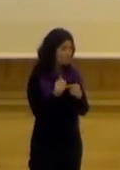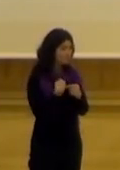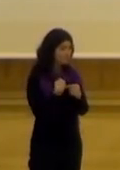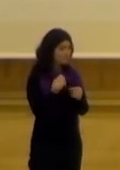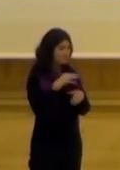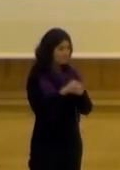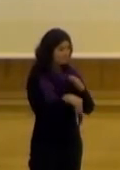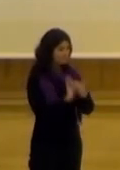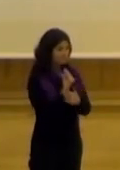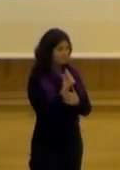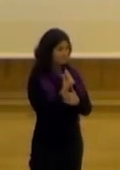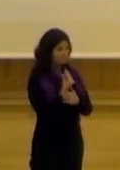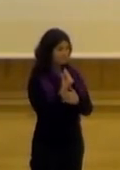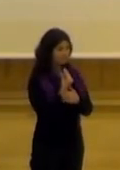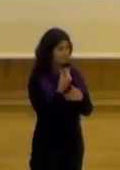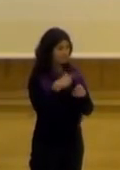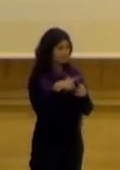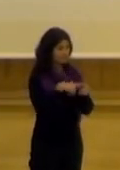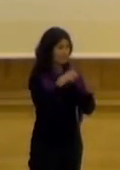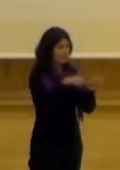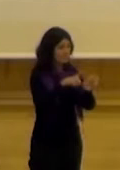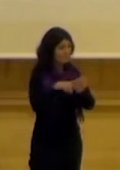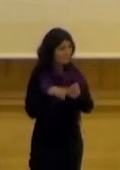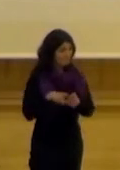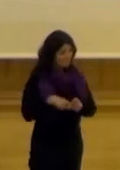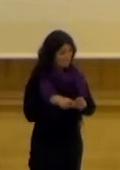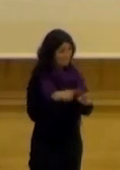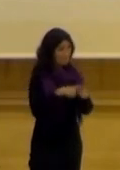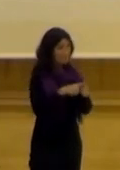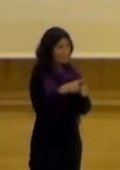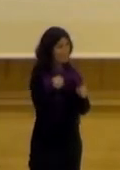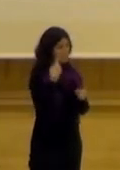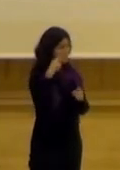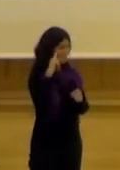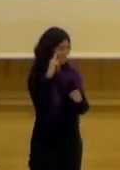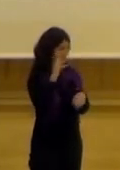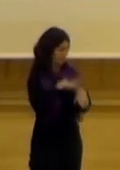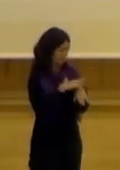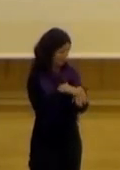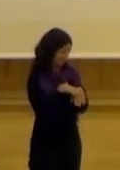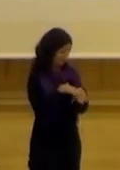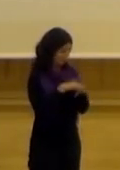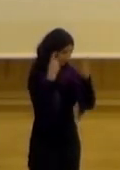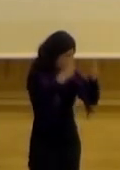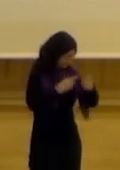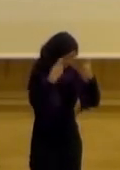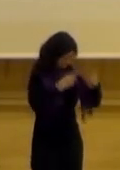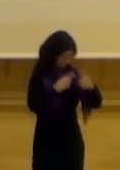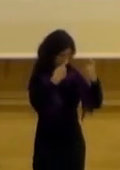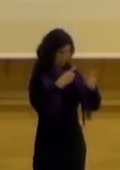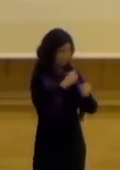lo que sale de ahí eso queda en los participantes pero sobre todo se supone que es un experimento para intentar